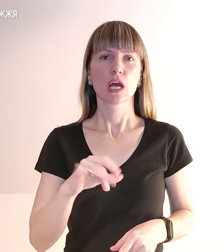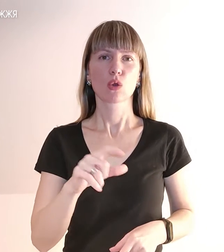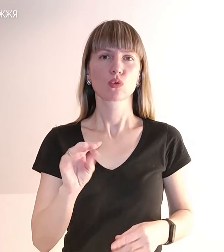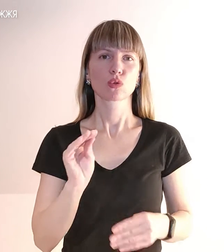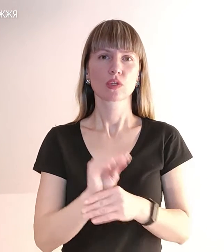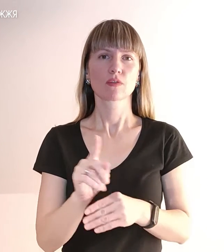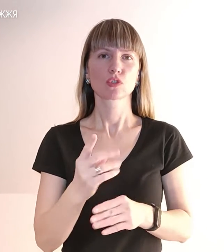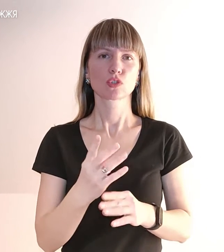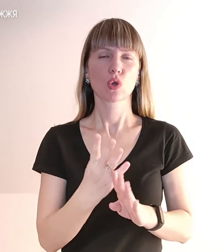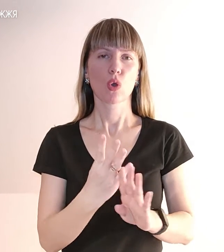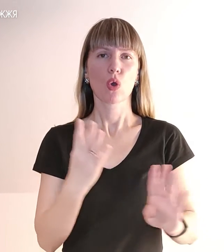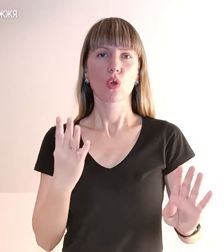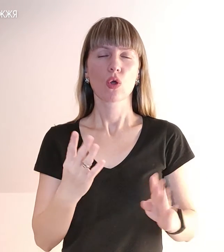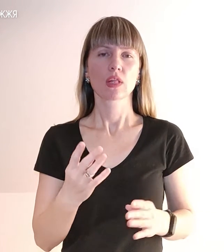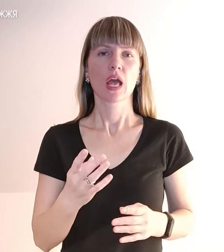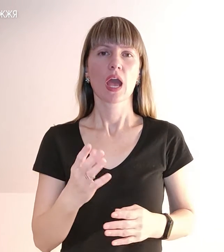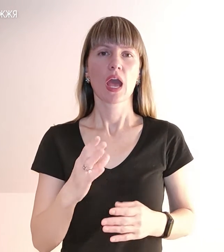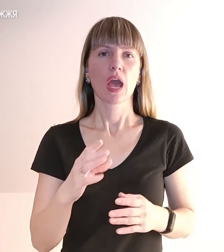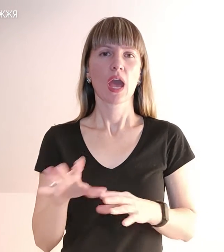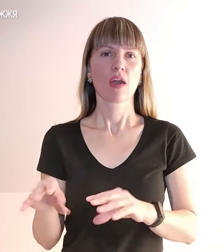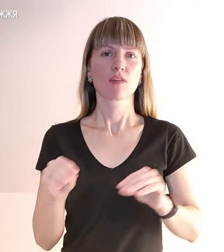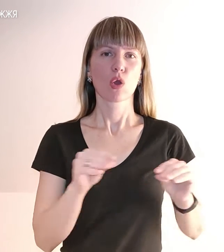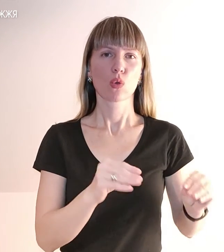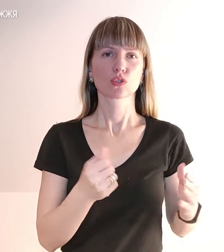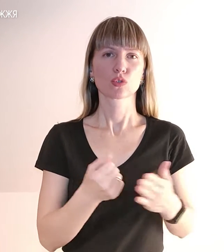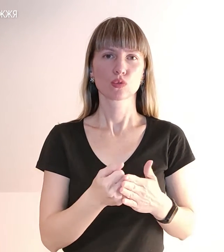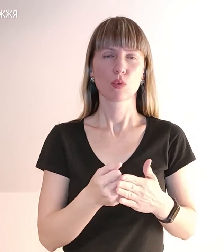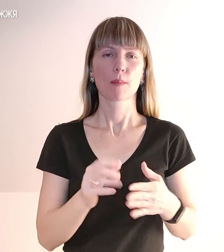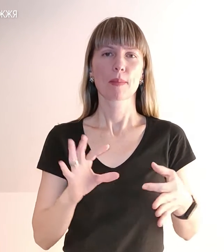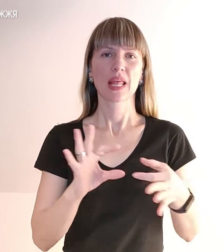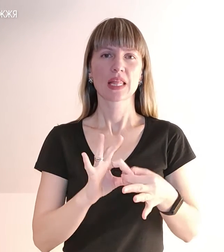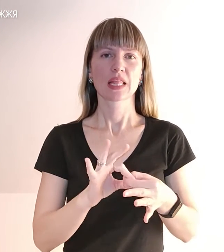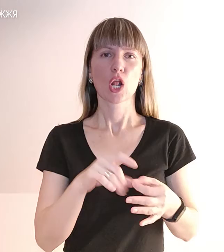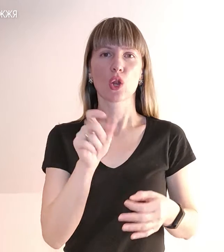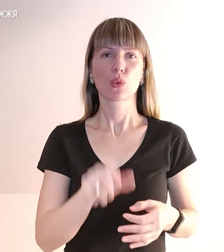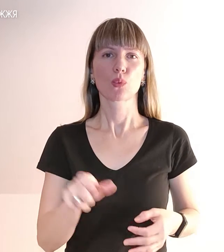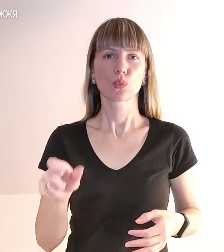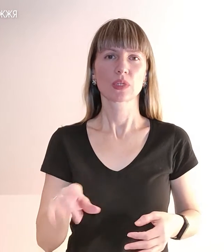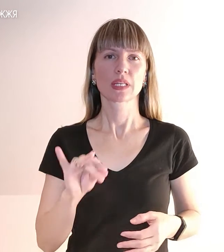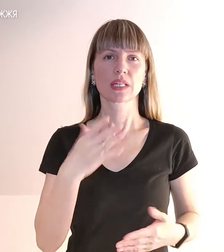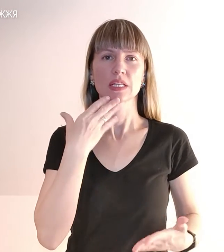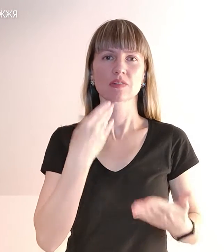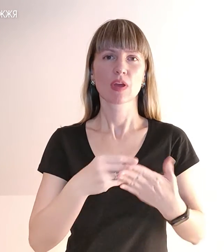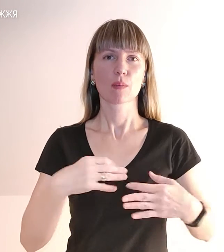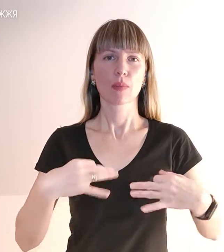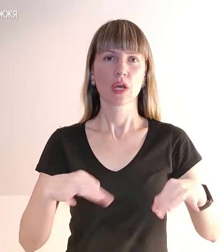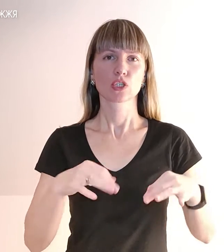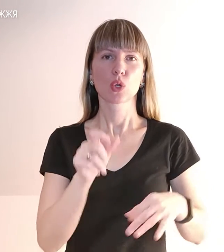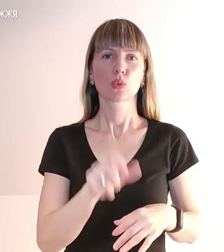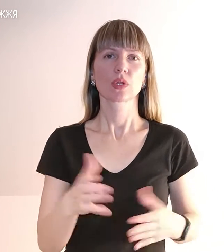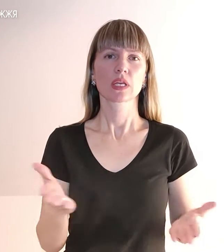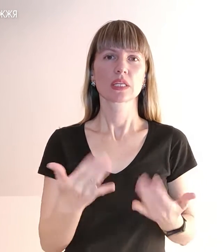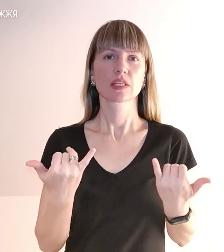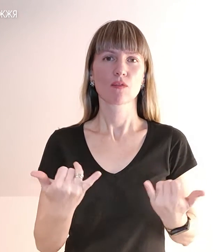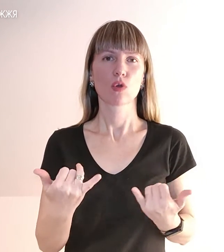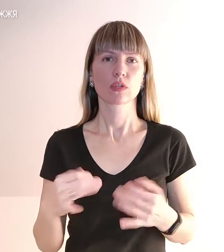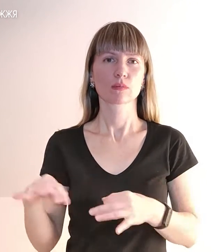що до колони евакуації можуть приєднатися люди і на власному транспорті. Люди, які сьогодні прибудуть до Запоріжжя,